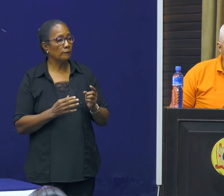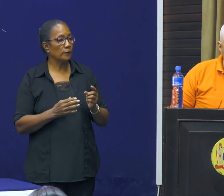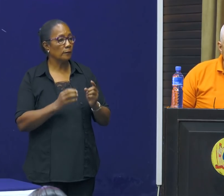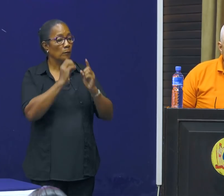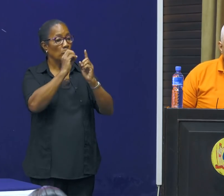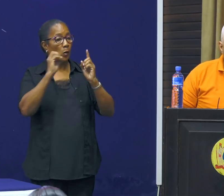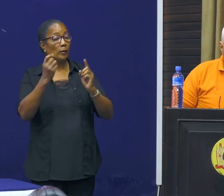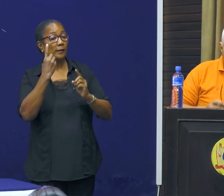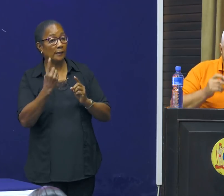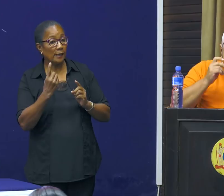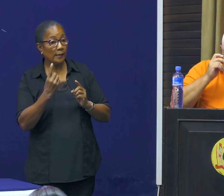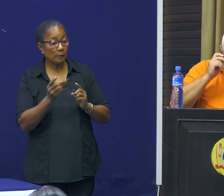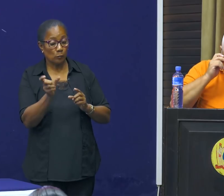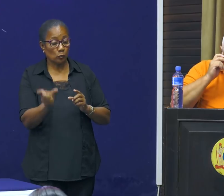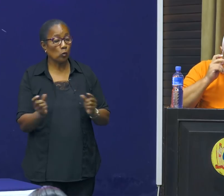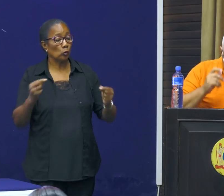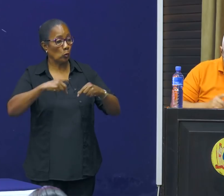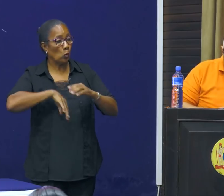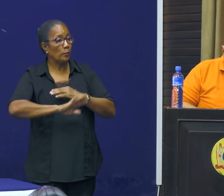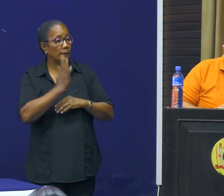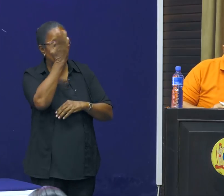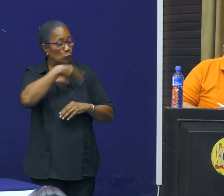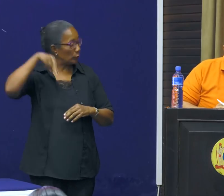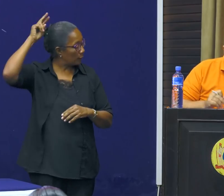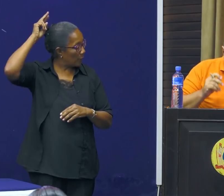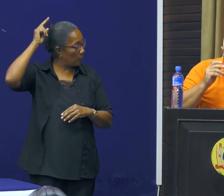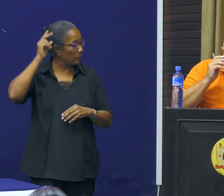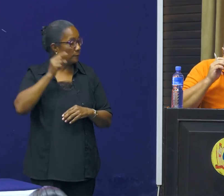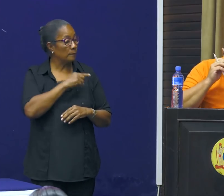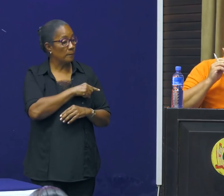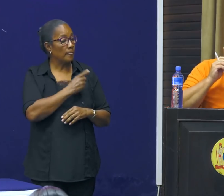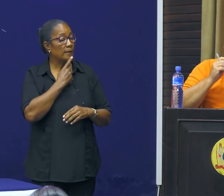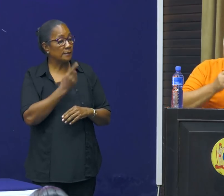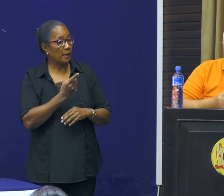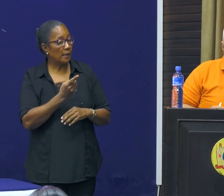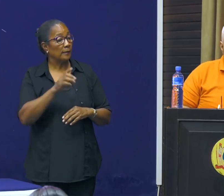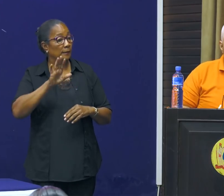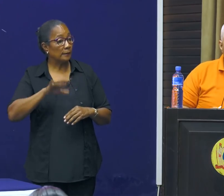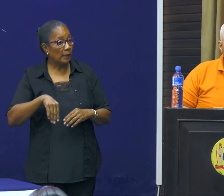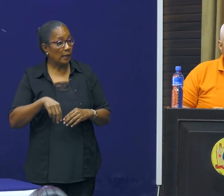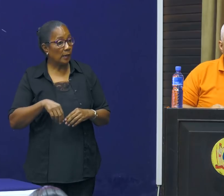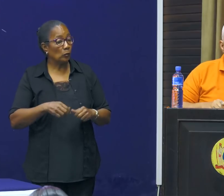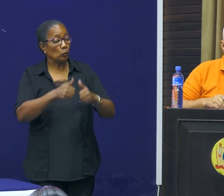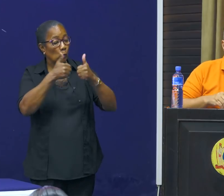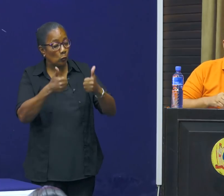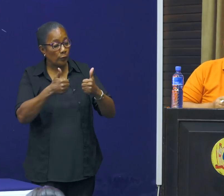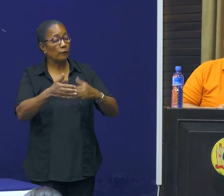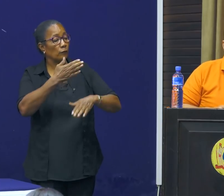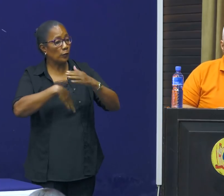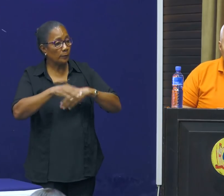passagiers aangekomen in Suriname. Ik moet zeggen dat wij na een gedegen voorbereiding,